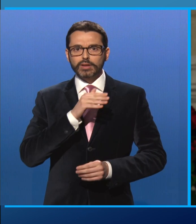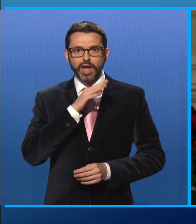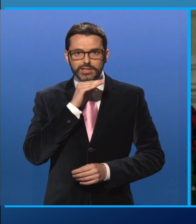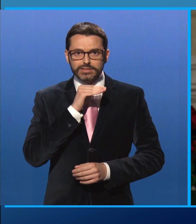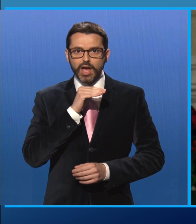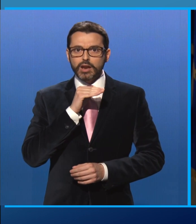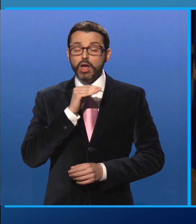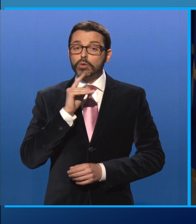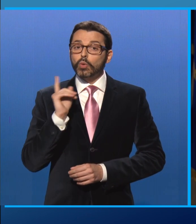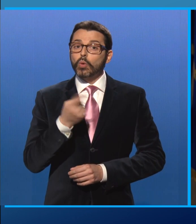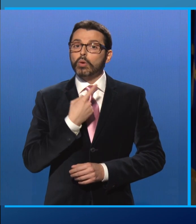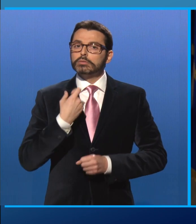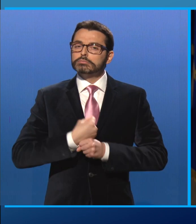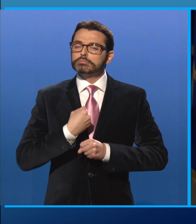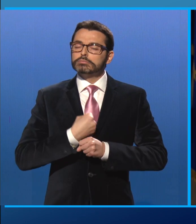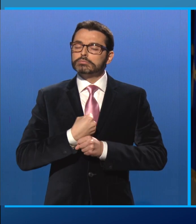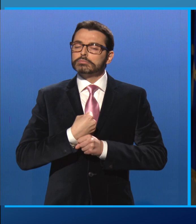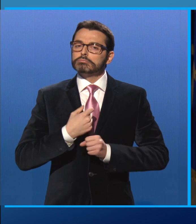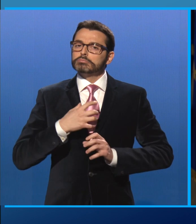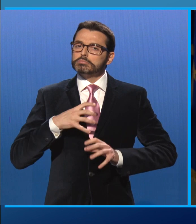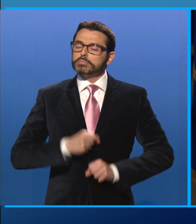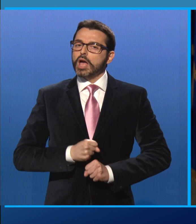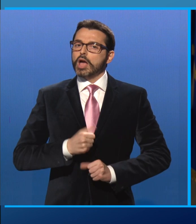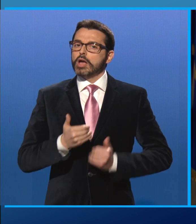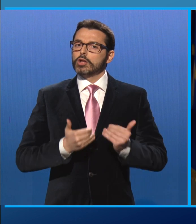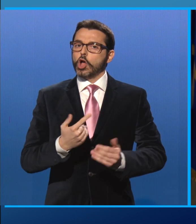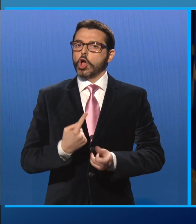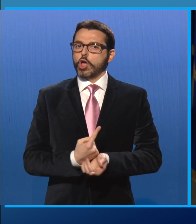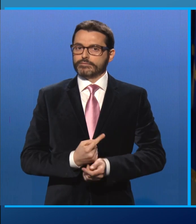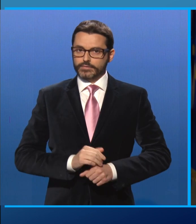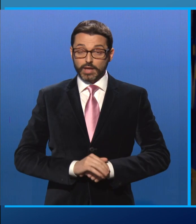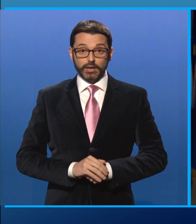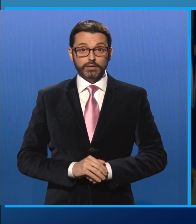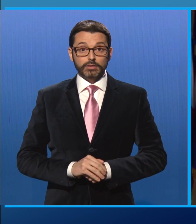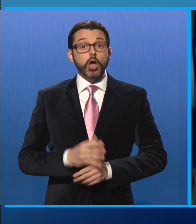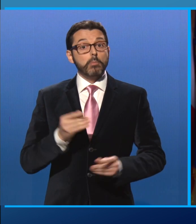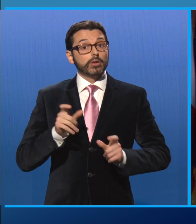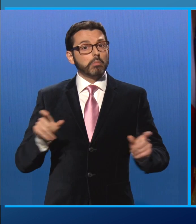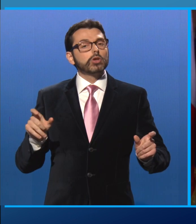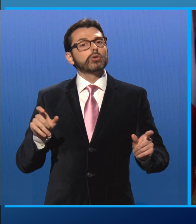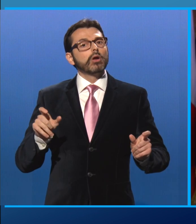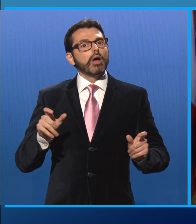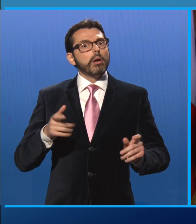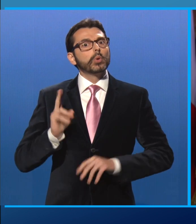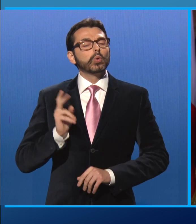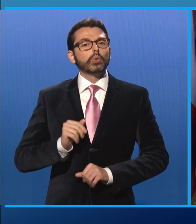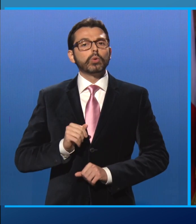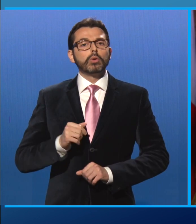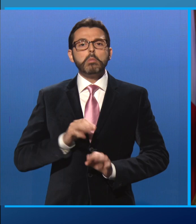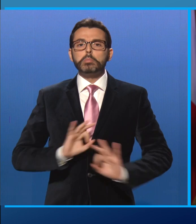solgono con impegno il proprio dovere. Molti vanno anche oltre, pronti a spendersi per gli altri e per la